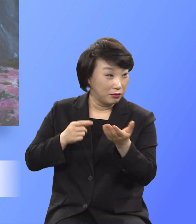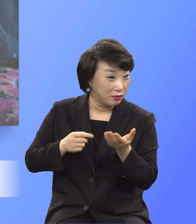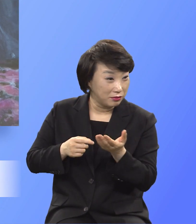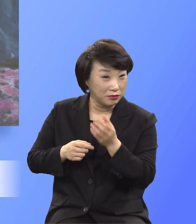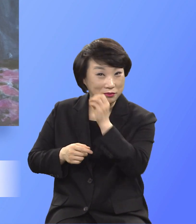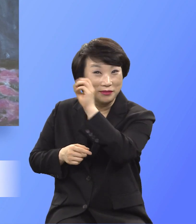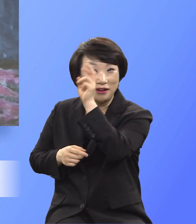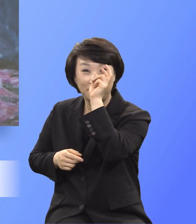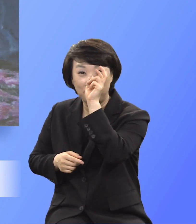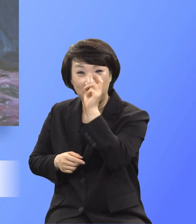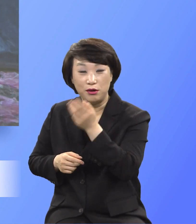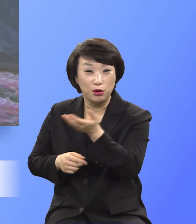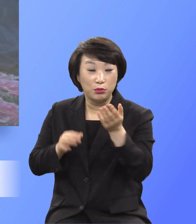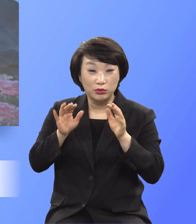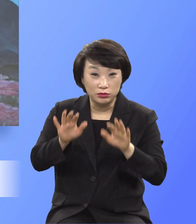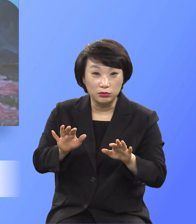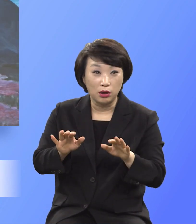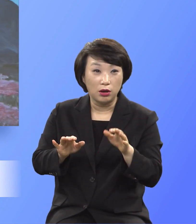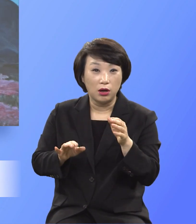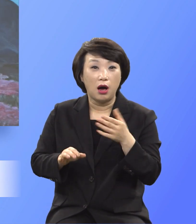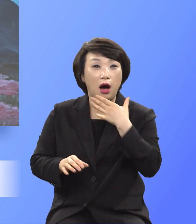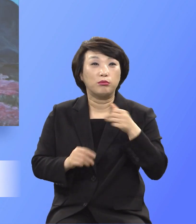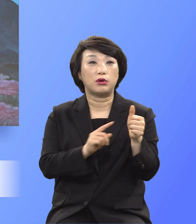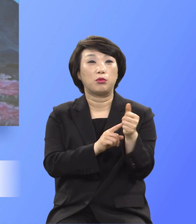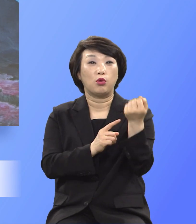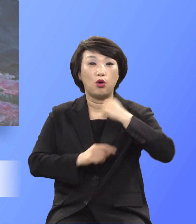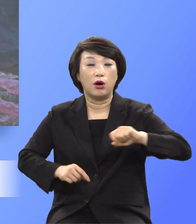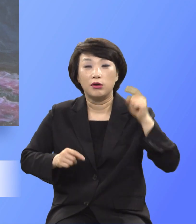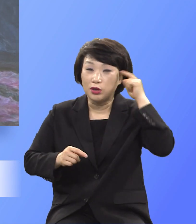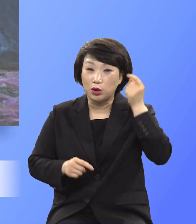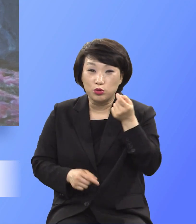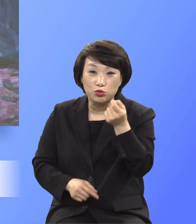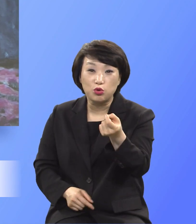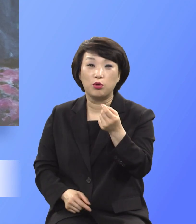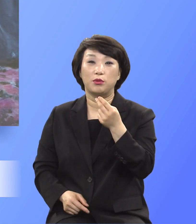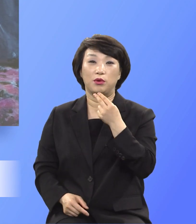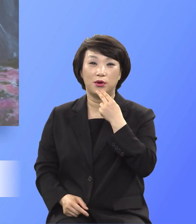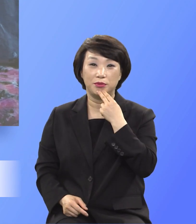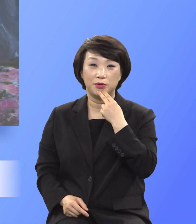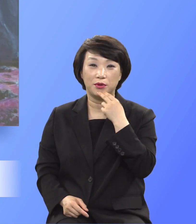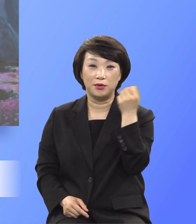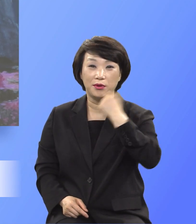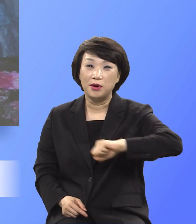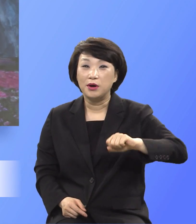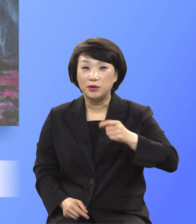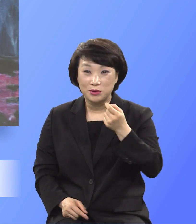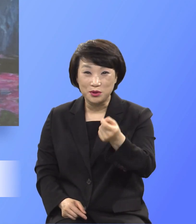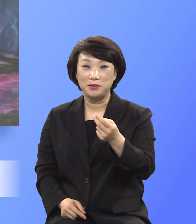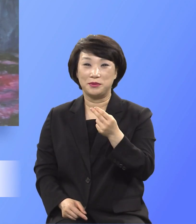감히 고요컬 의사가 감히 고요컬 의사가 없는 거예요. 감히